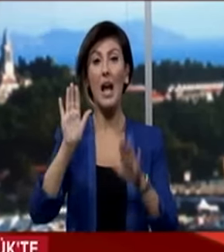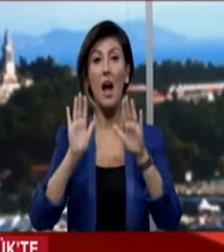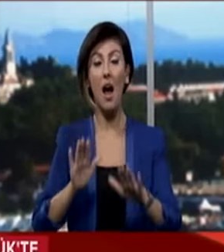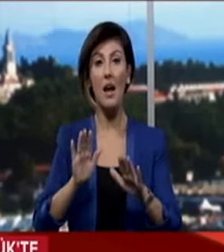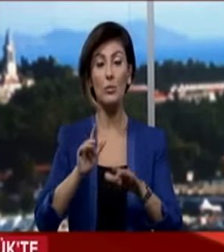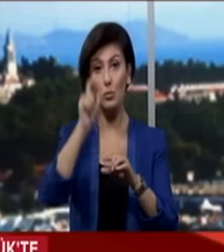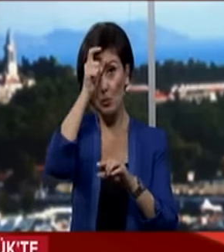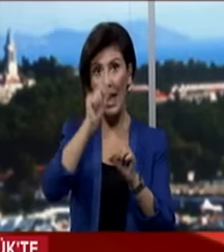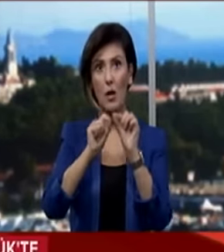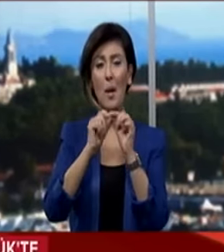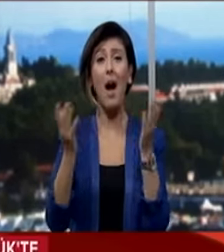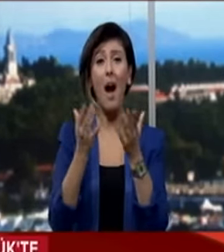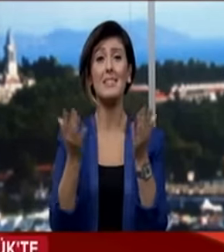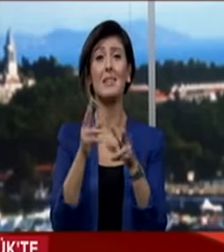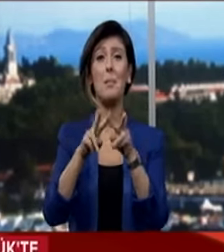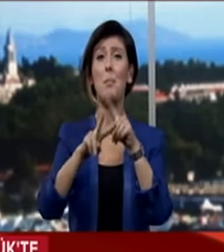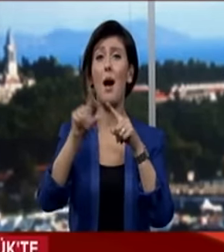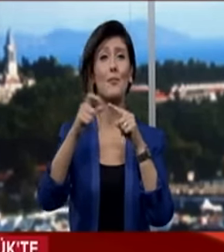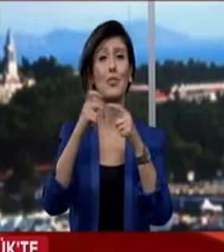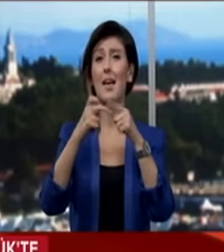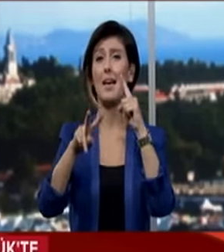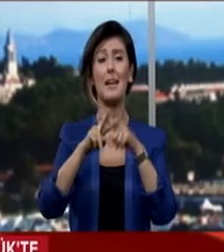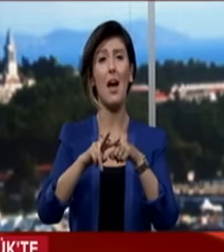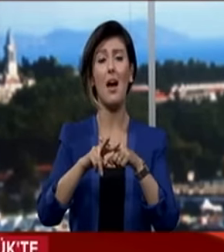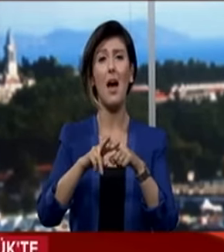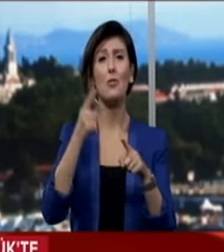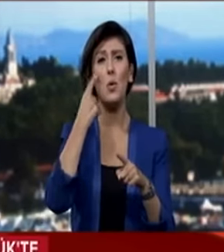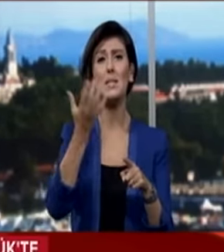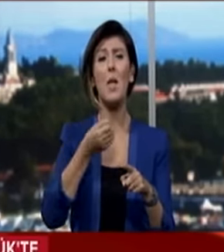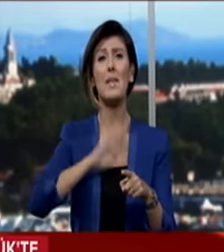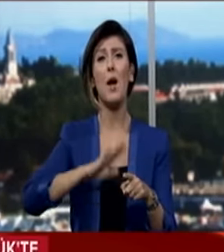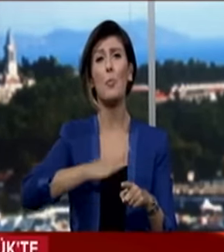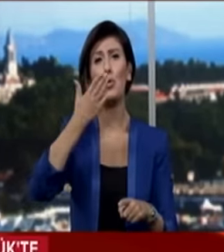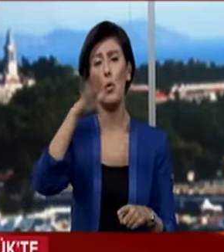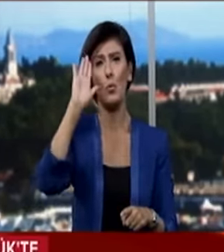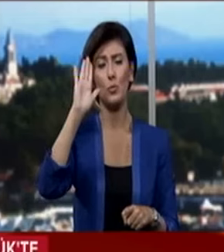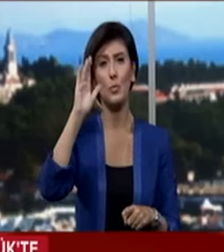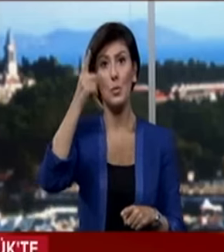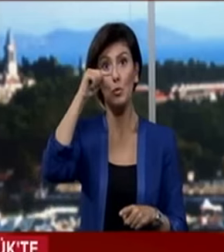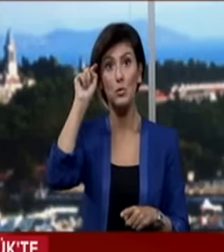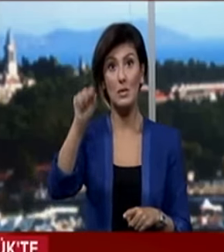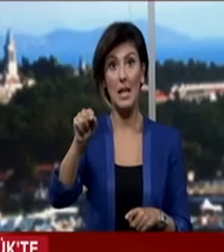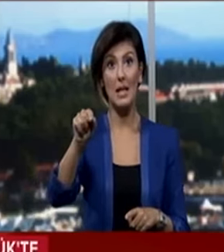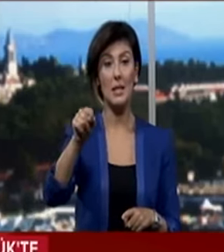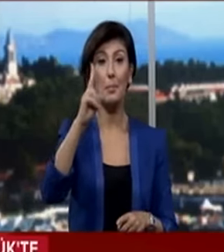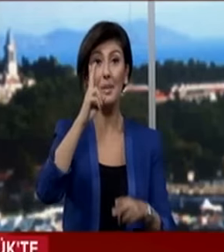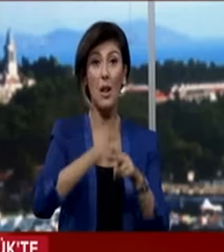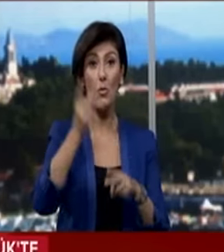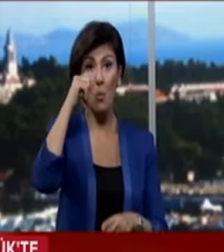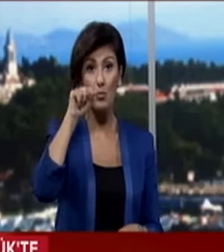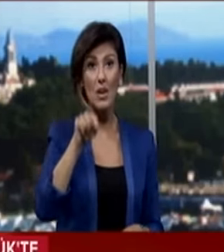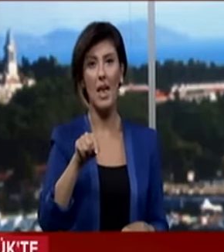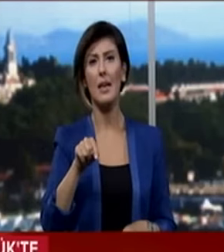ve Türk ekonomisinin artık maceraları göze almaya tahammülü yok. O bakımdan bir an önce